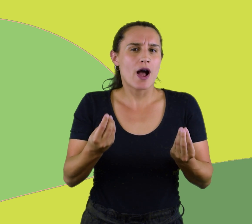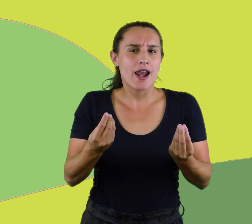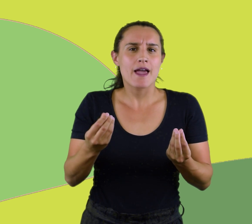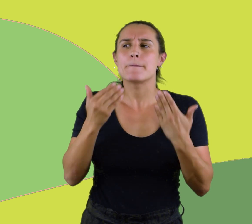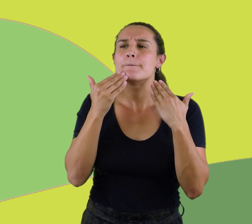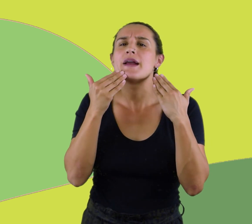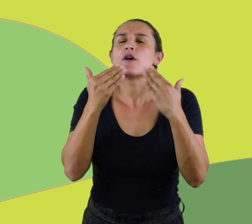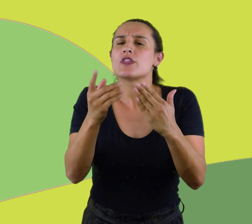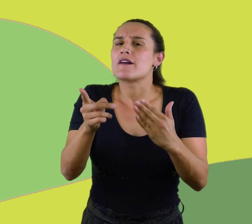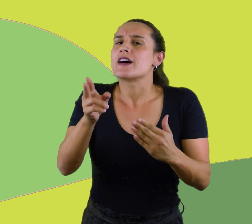acertijo?